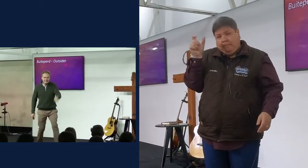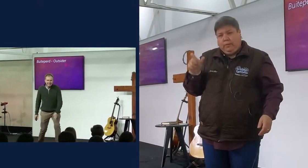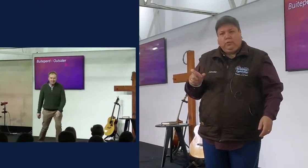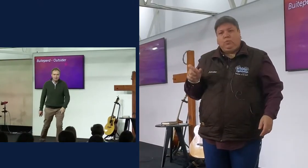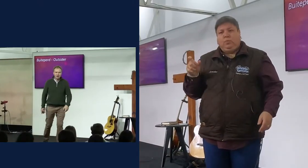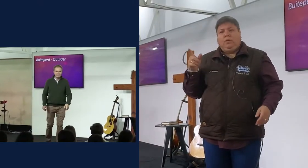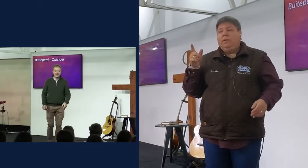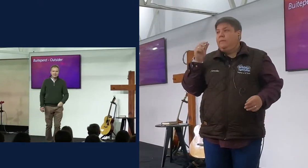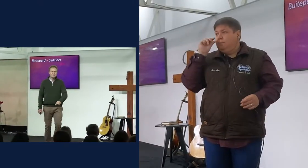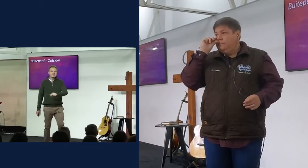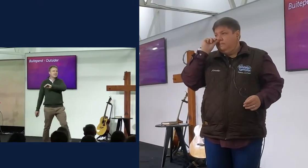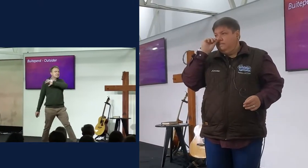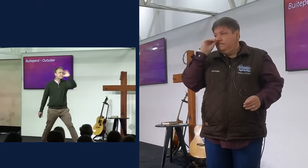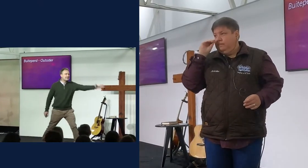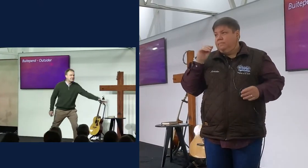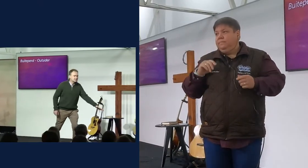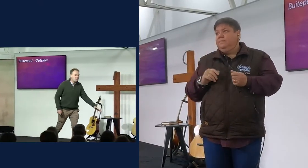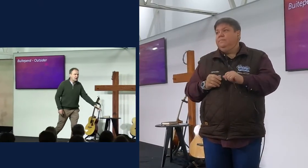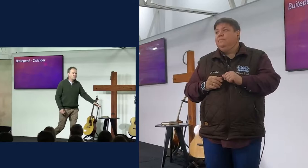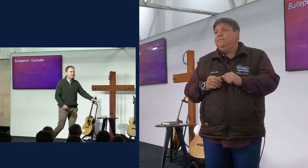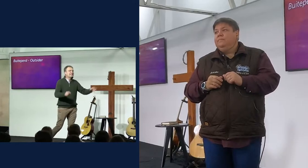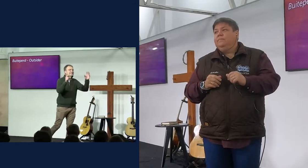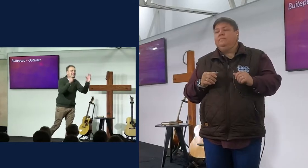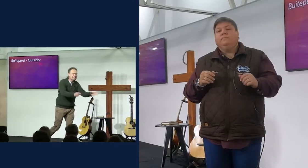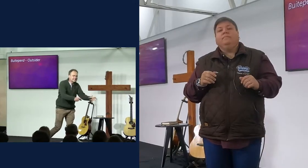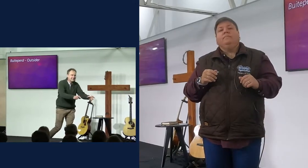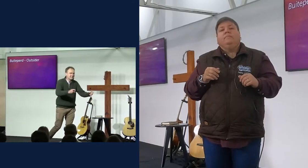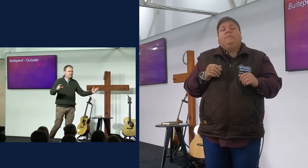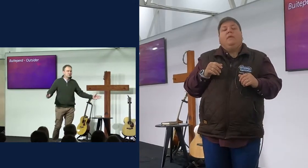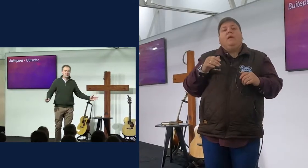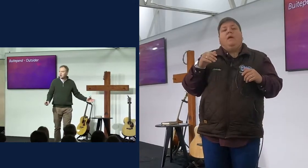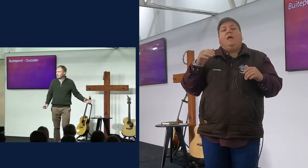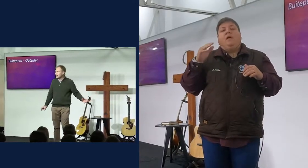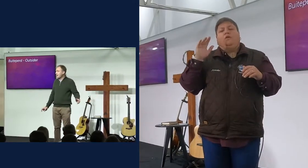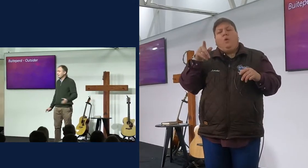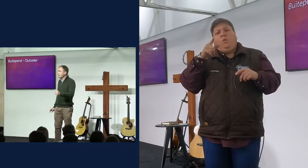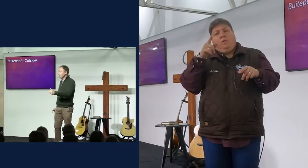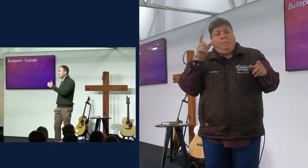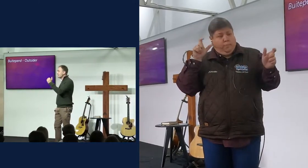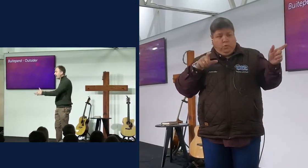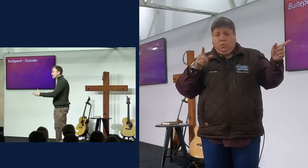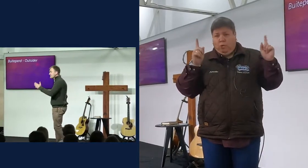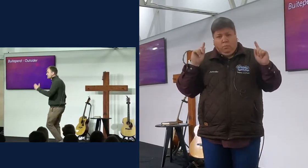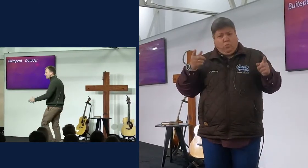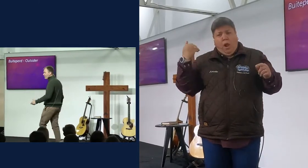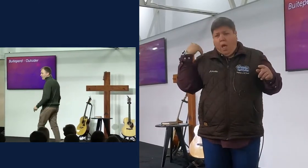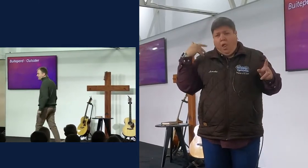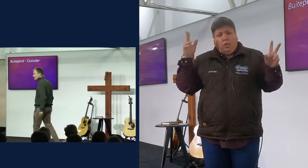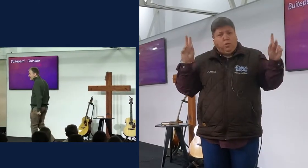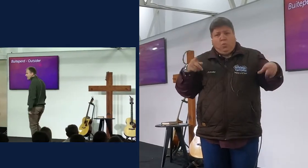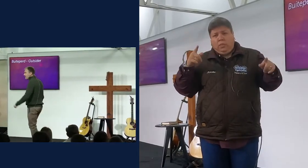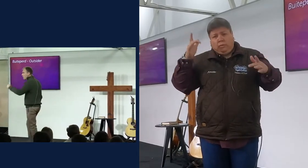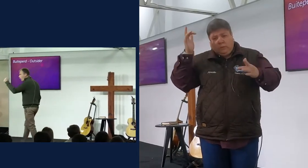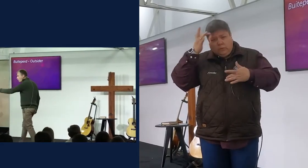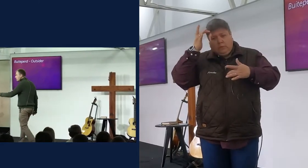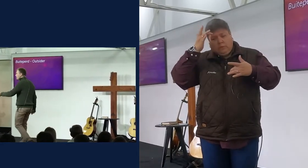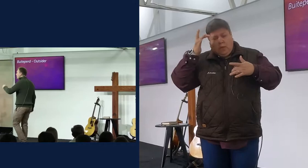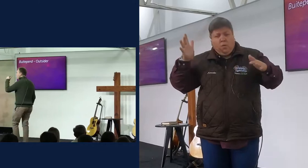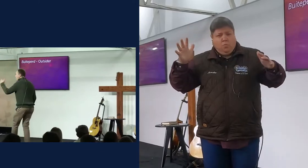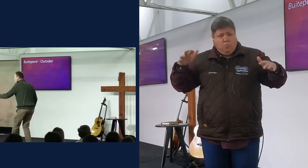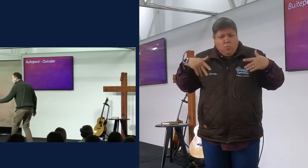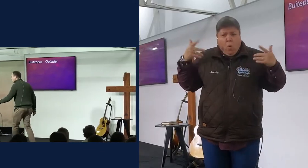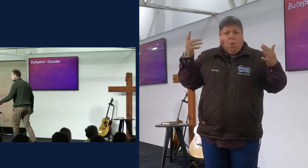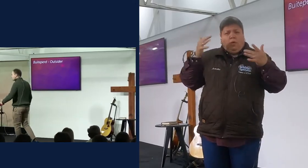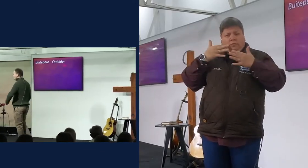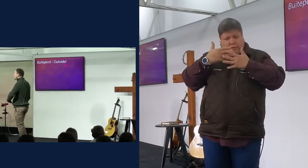hy moes dit nie gemaakt het nie, sy geschiedenis maak, dikteer dat hy dit nie moes maak nie, en het kan wees dat jy, as jy sê vir oog in dier, in jou opvoeding,